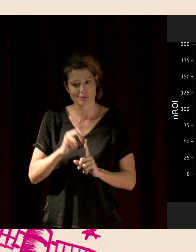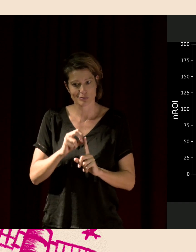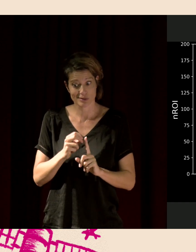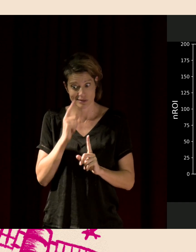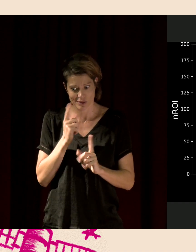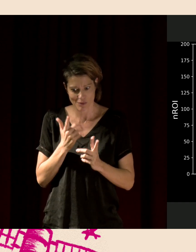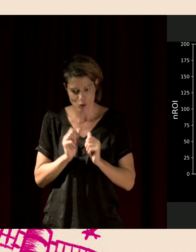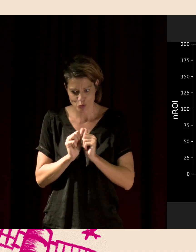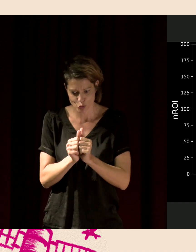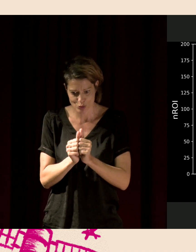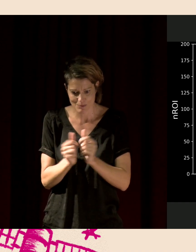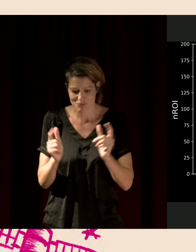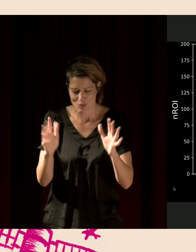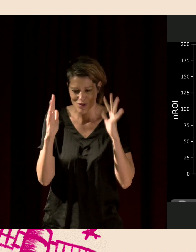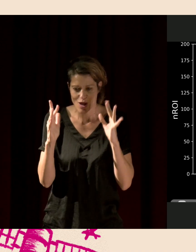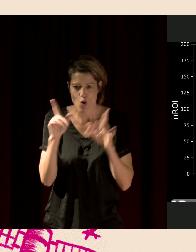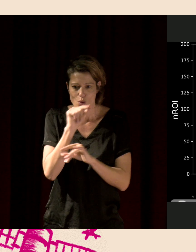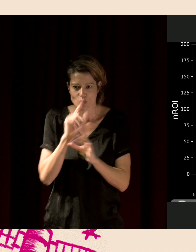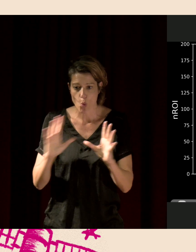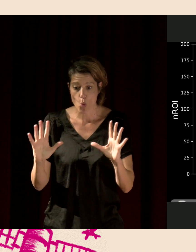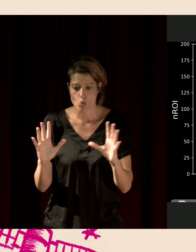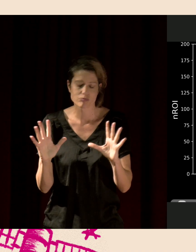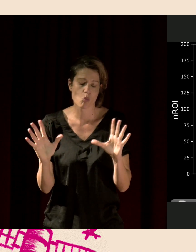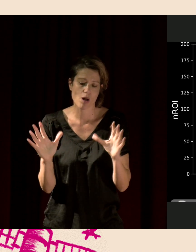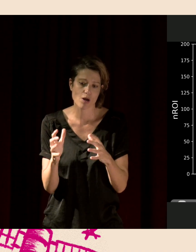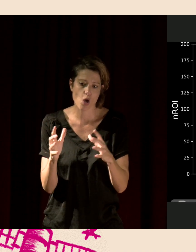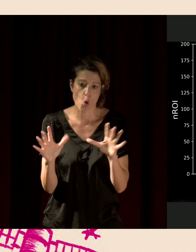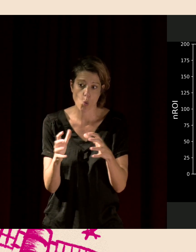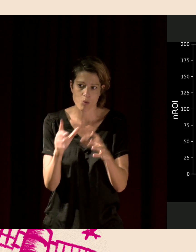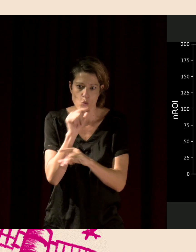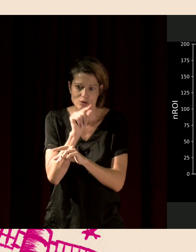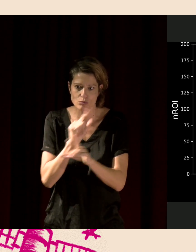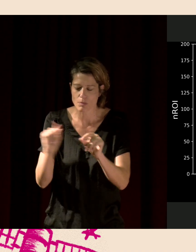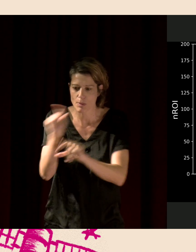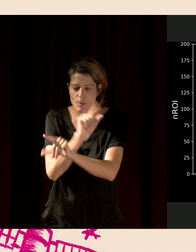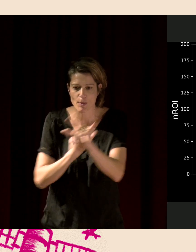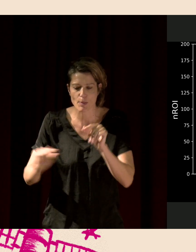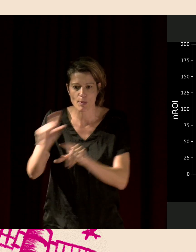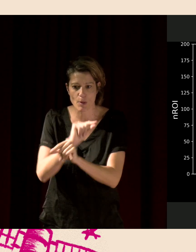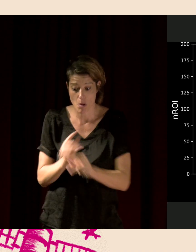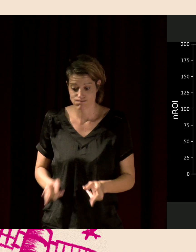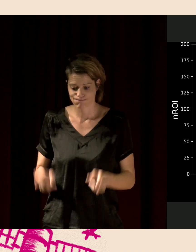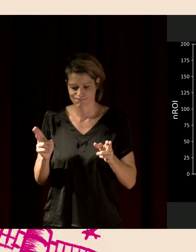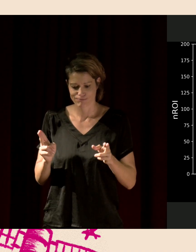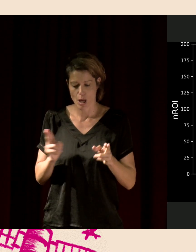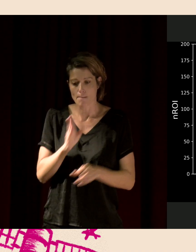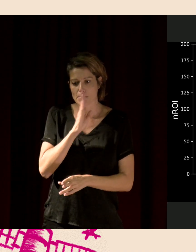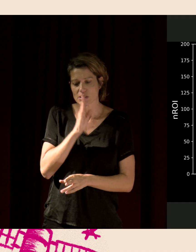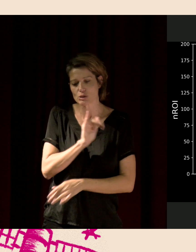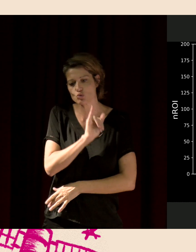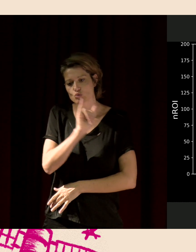dynamique du chœur des oiseaux. Vous avez ici un graphique qui vous représente depuis midi jusqu'à midi